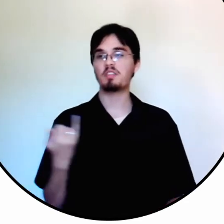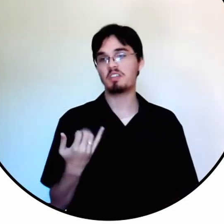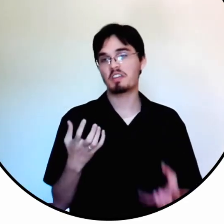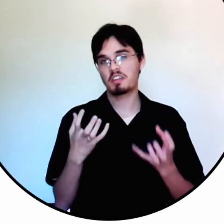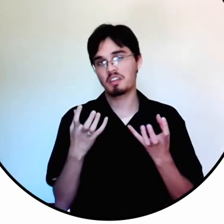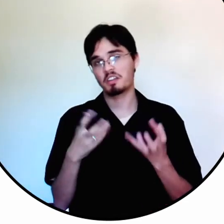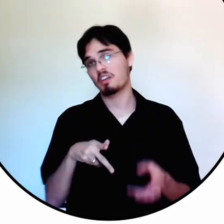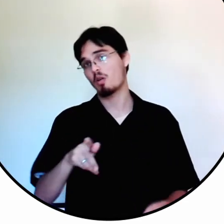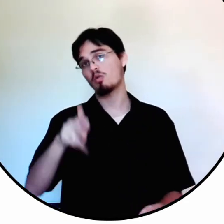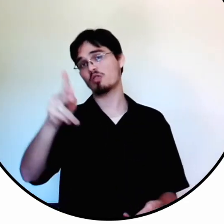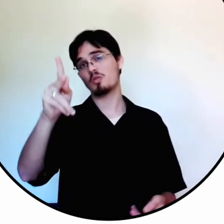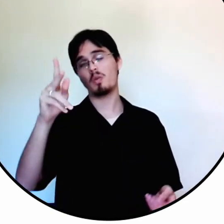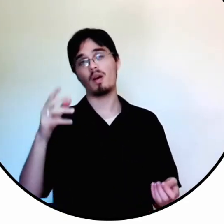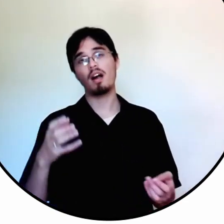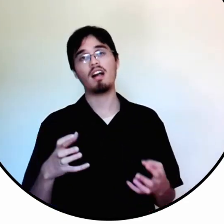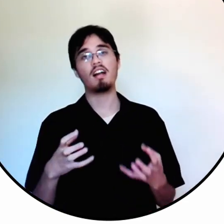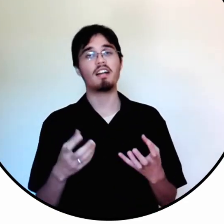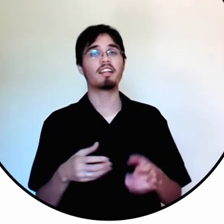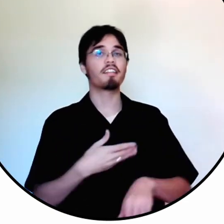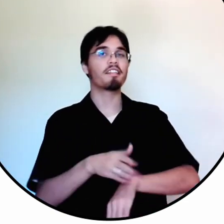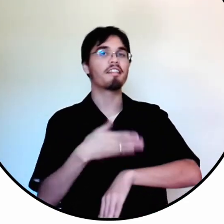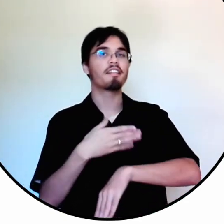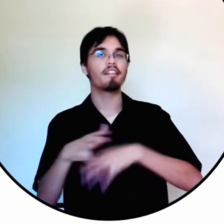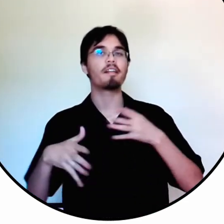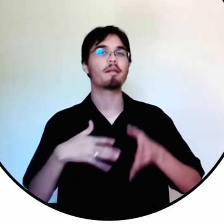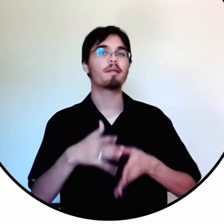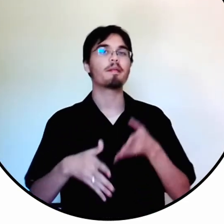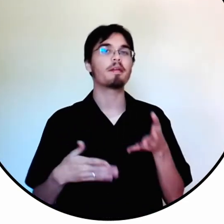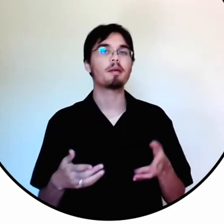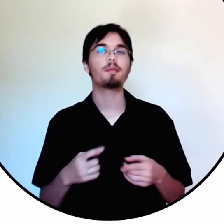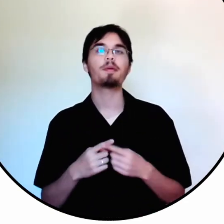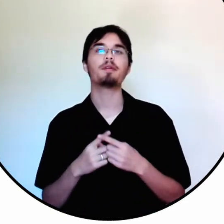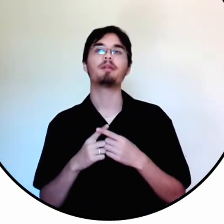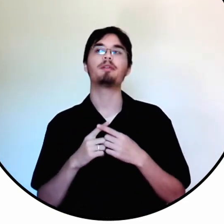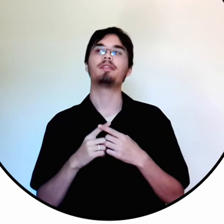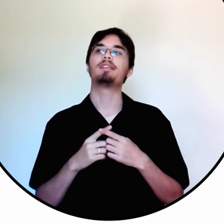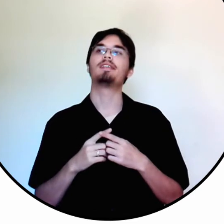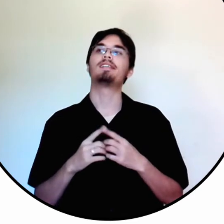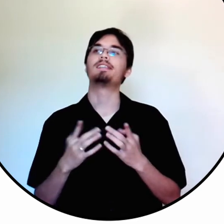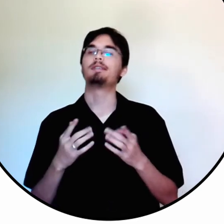As pessoas me dizem que querem continuar e querem praticar Libras.